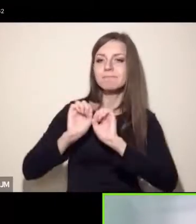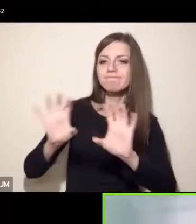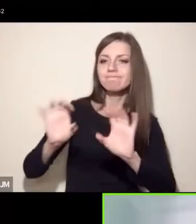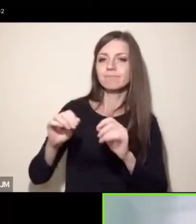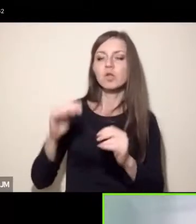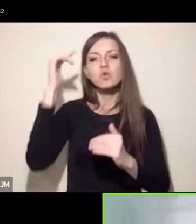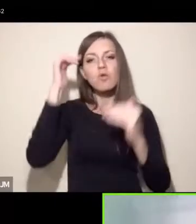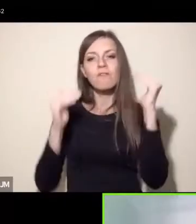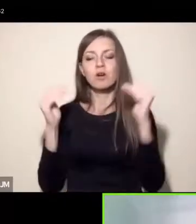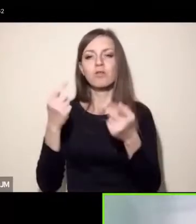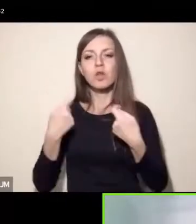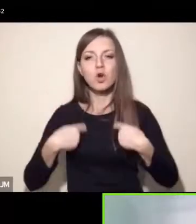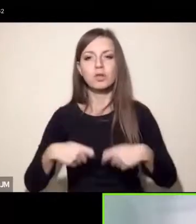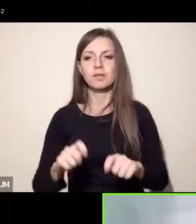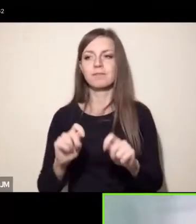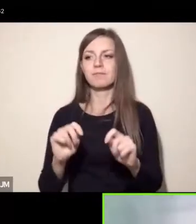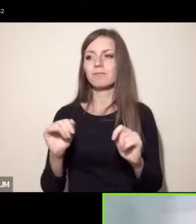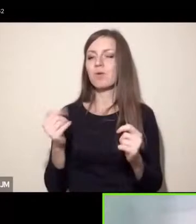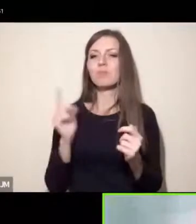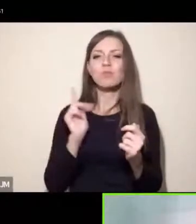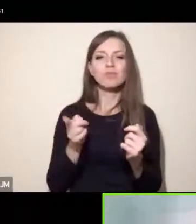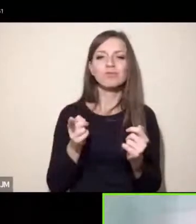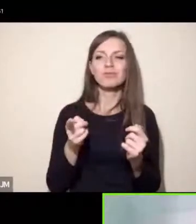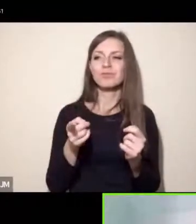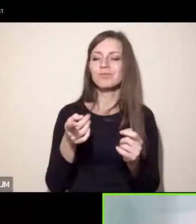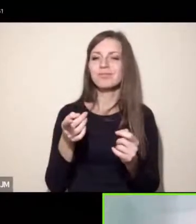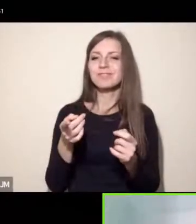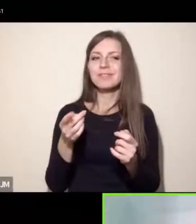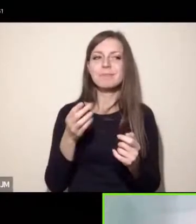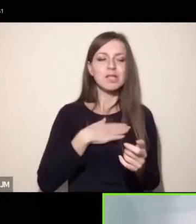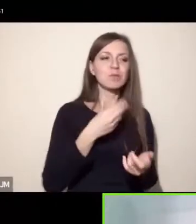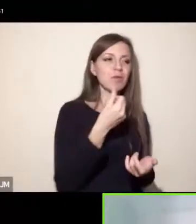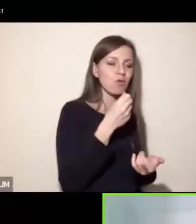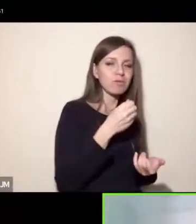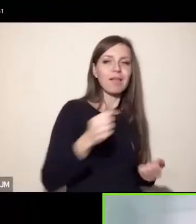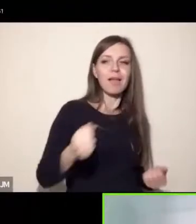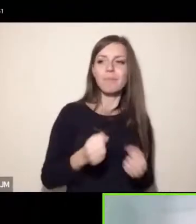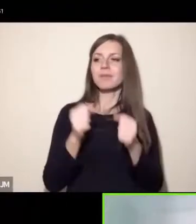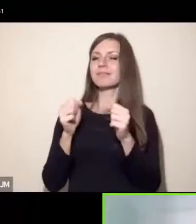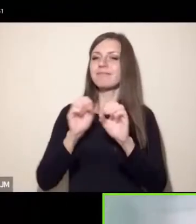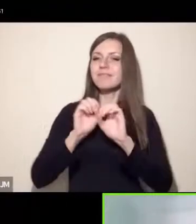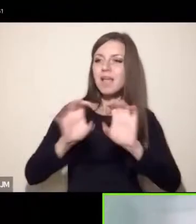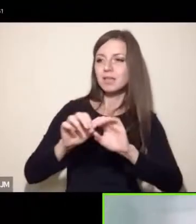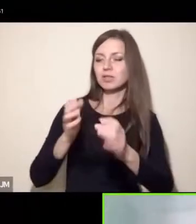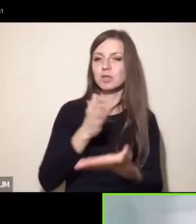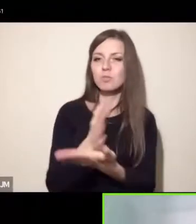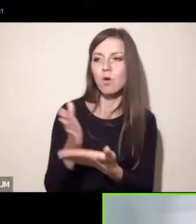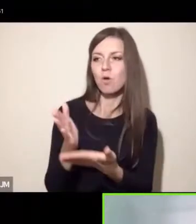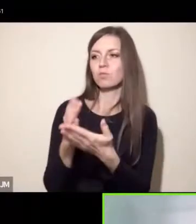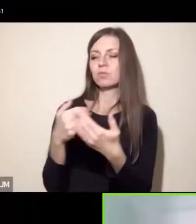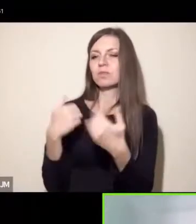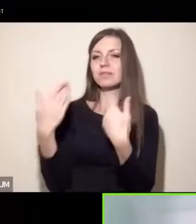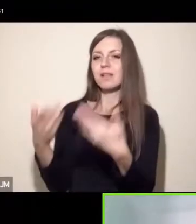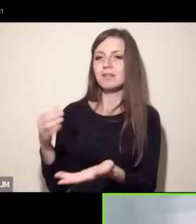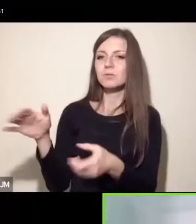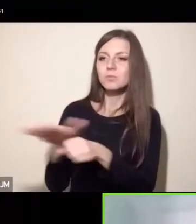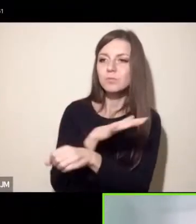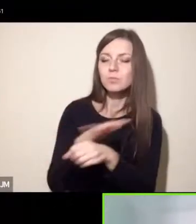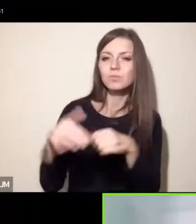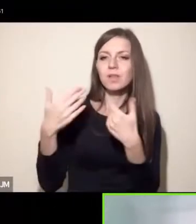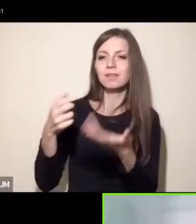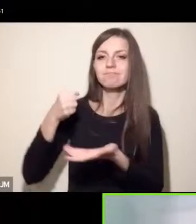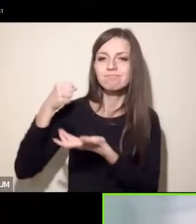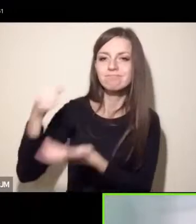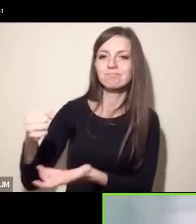i przeznaczyć na to jakieś środki finansowe aż po udrożnienie systemu lokalnej